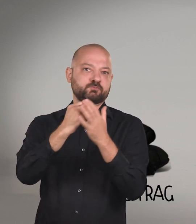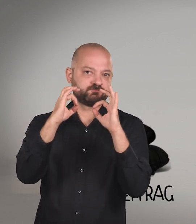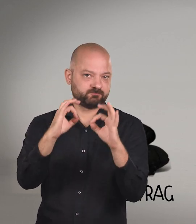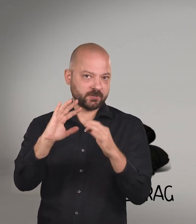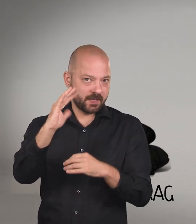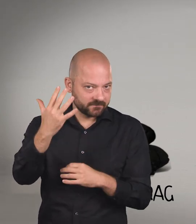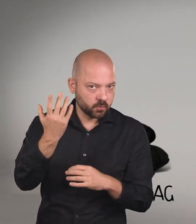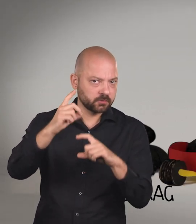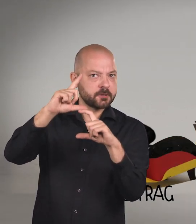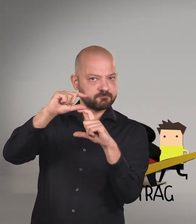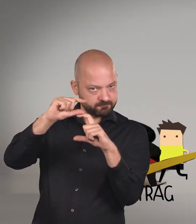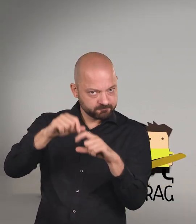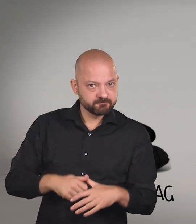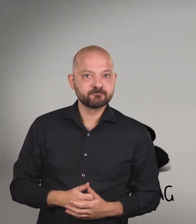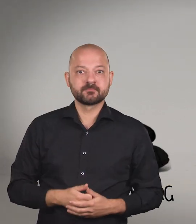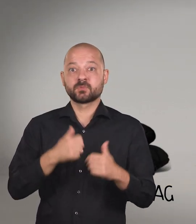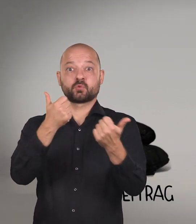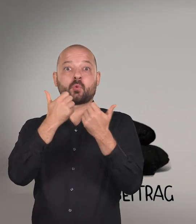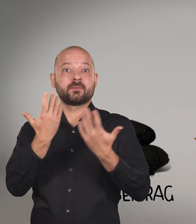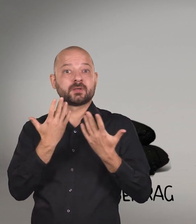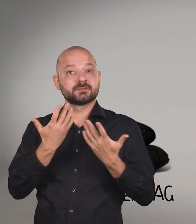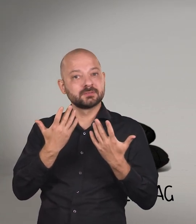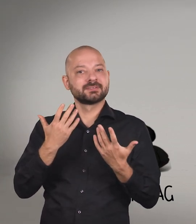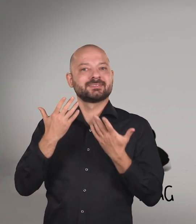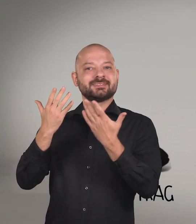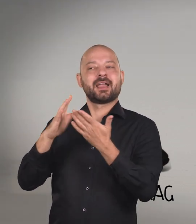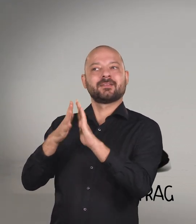Das Schöne? Dieser Beitrag dient der Selbstverwaltung des Handwerks.